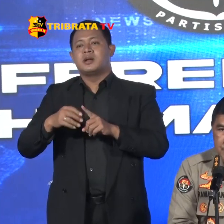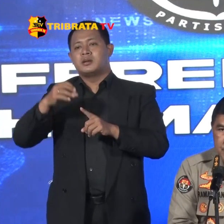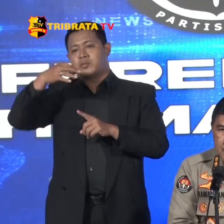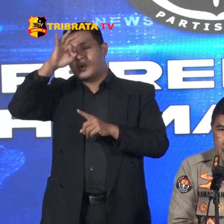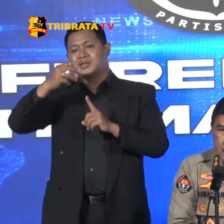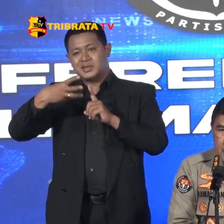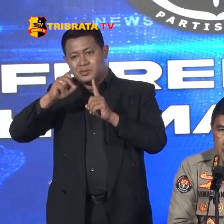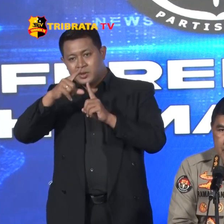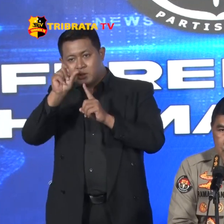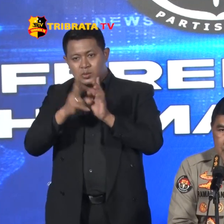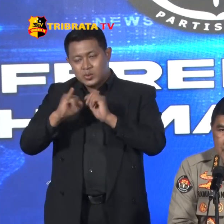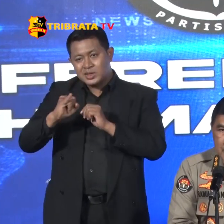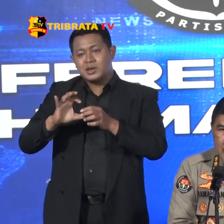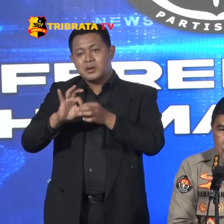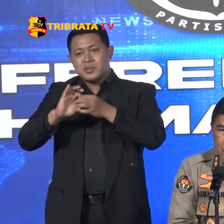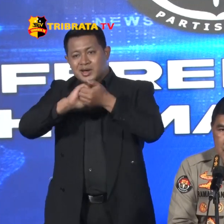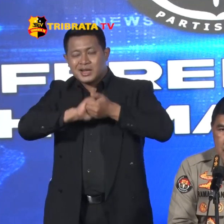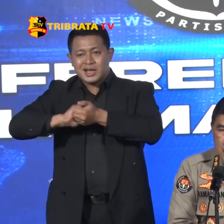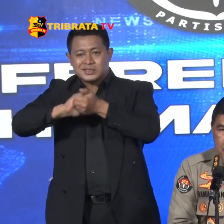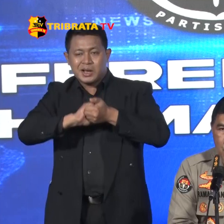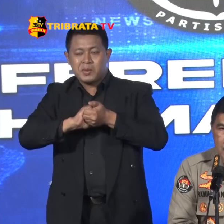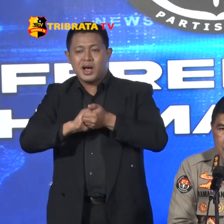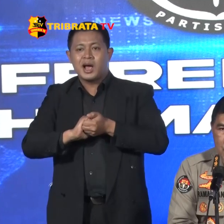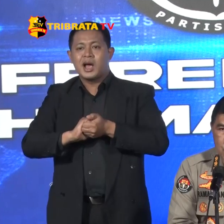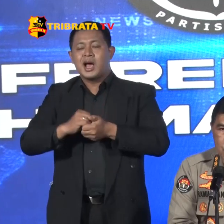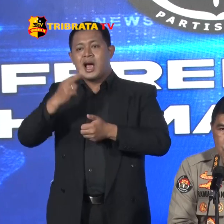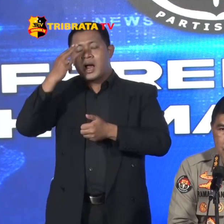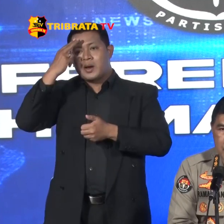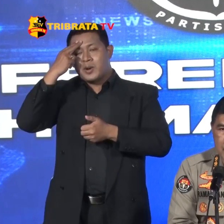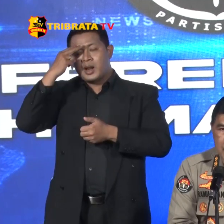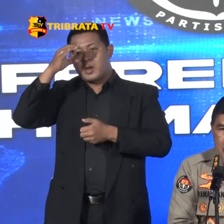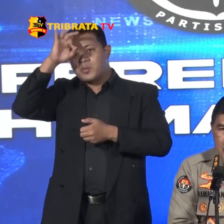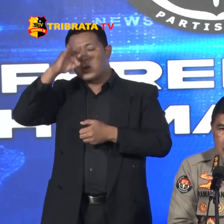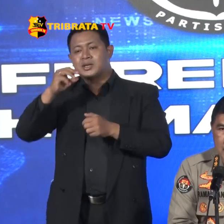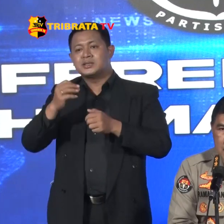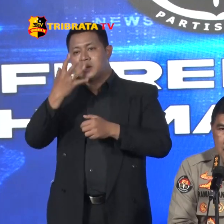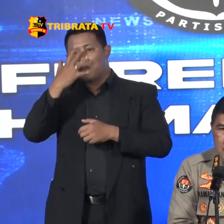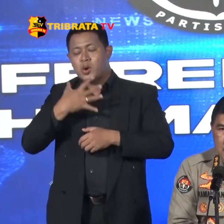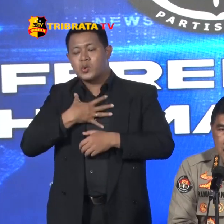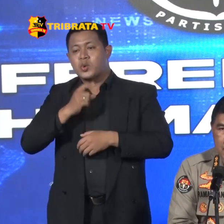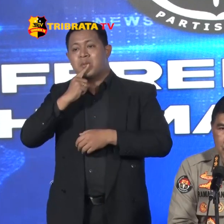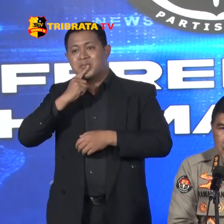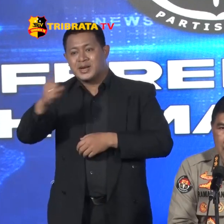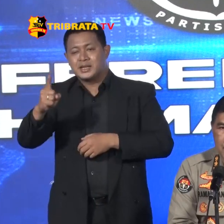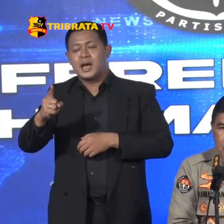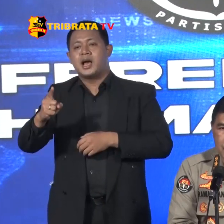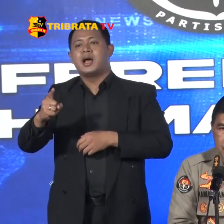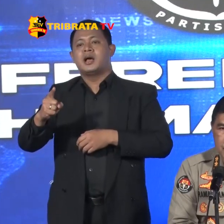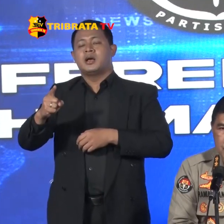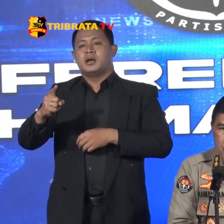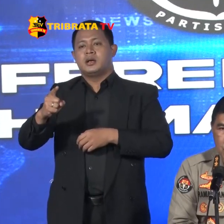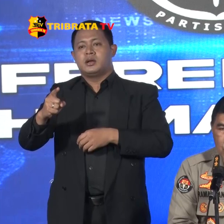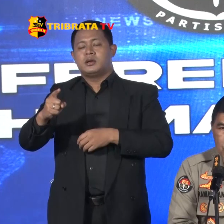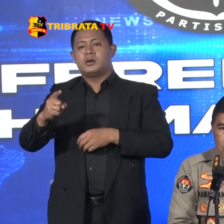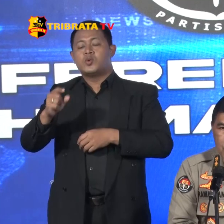Kemudian tindak lanjutnya Kapolda Maluku Memerintahkan Kapolres Ambon